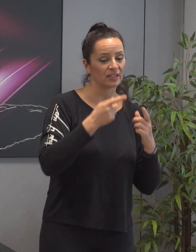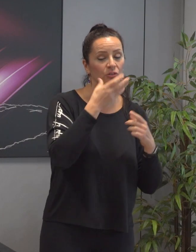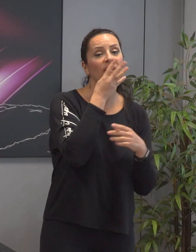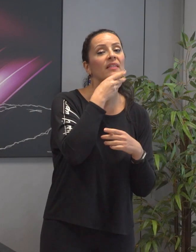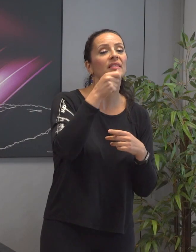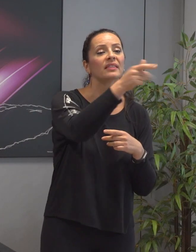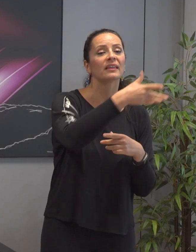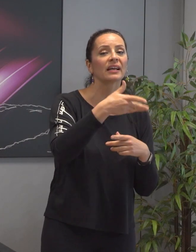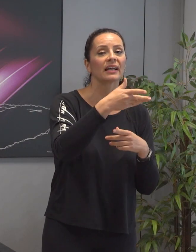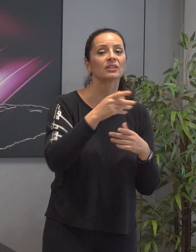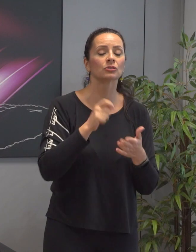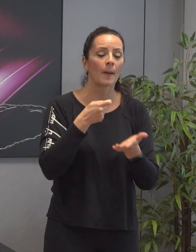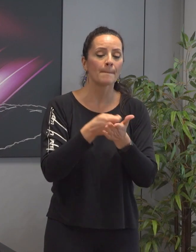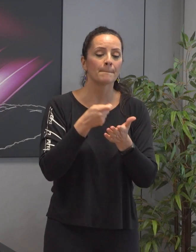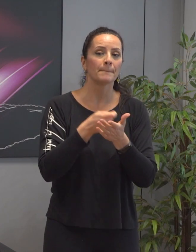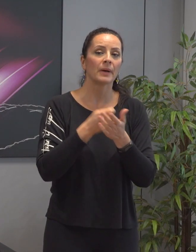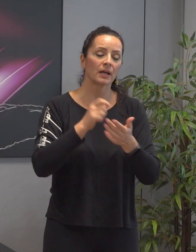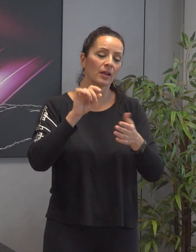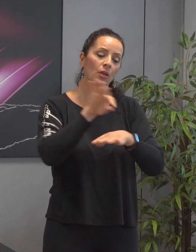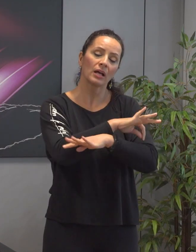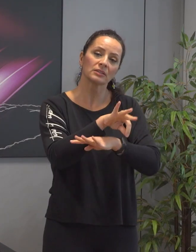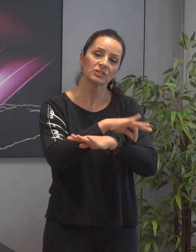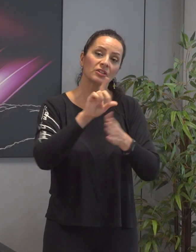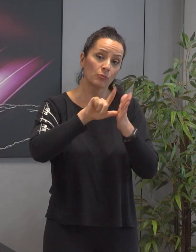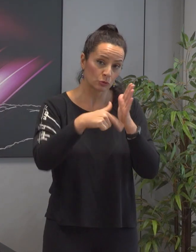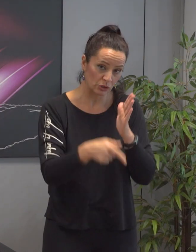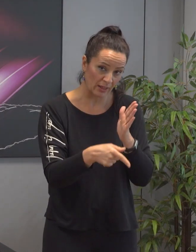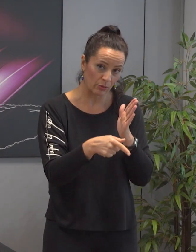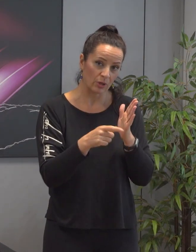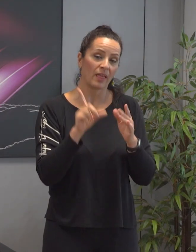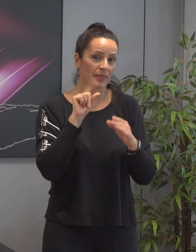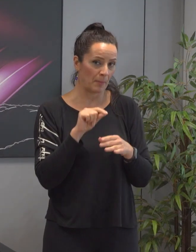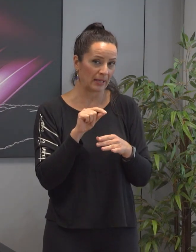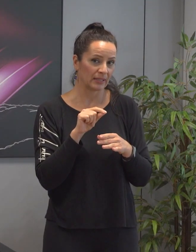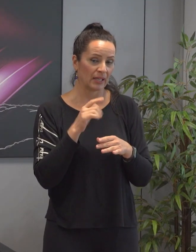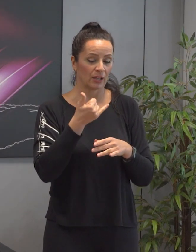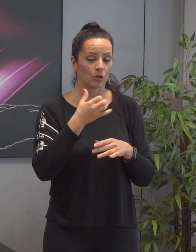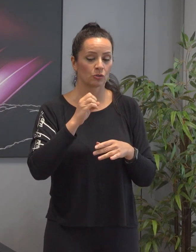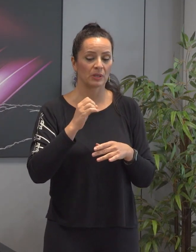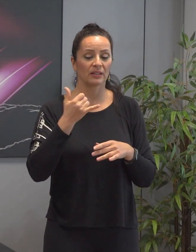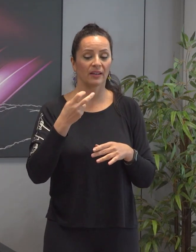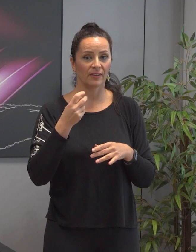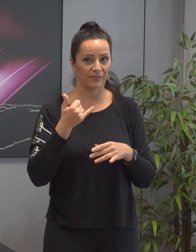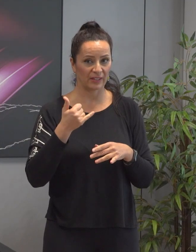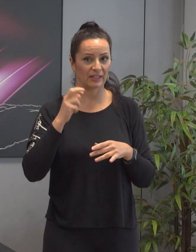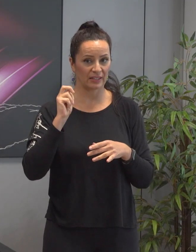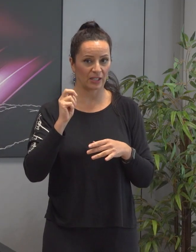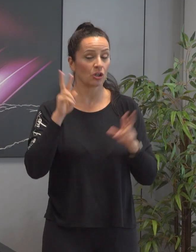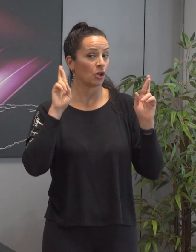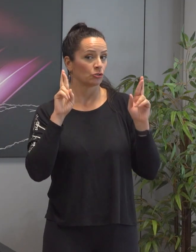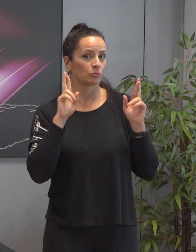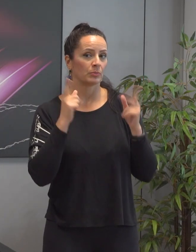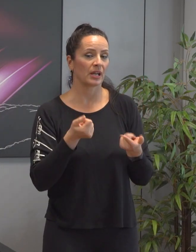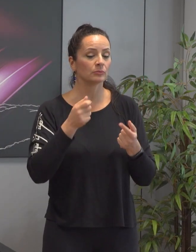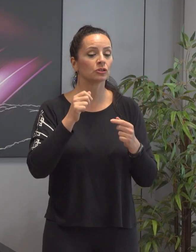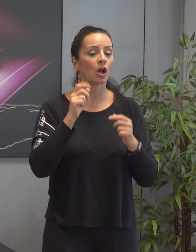e compartilhando no custo dos projetos de arquitetura, sendo que, em 2023, esperamos iniciar